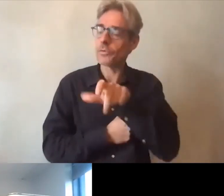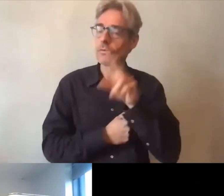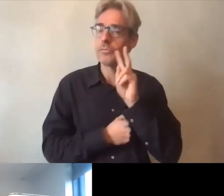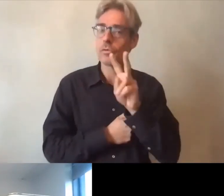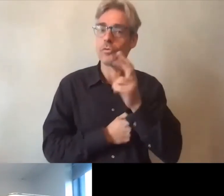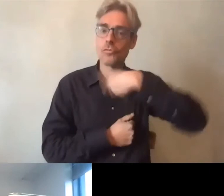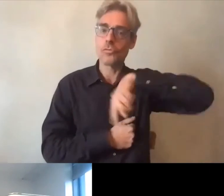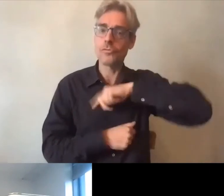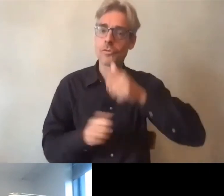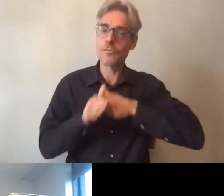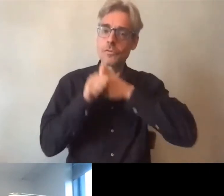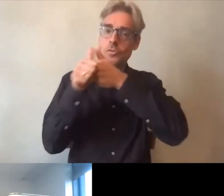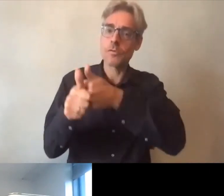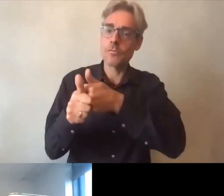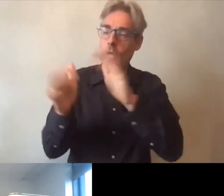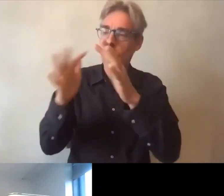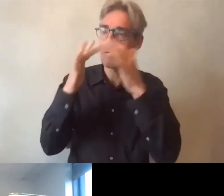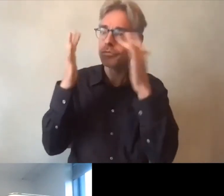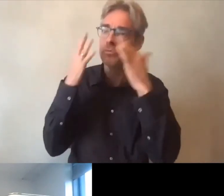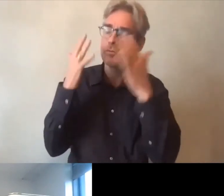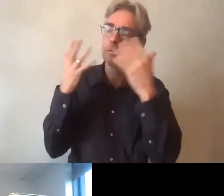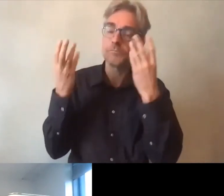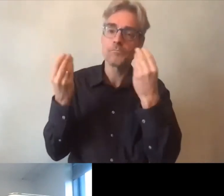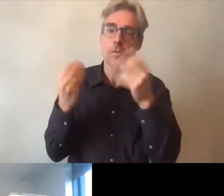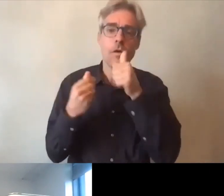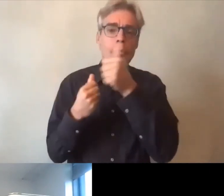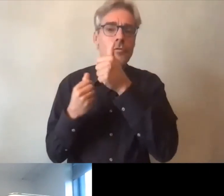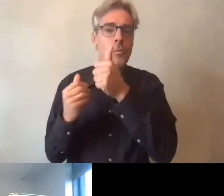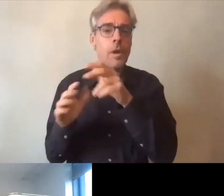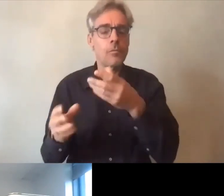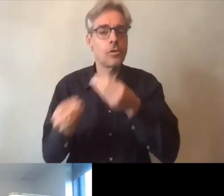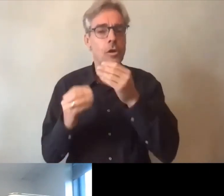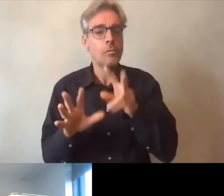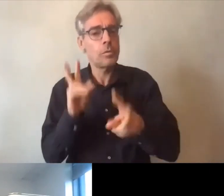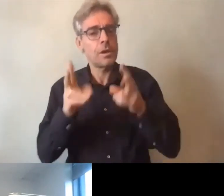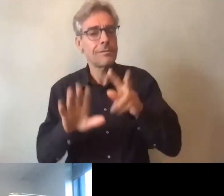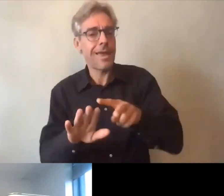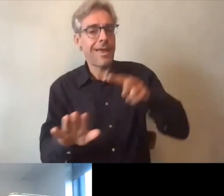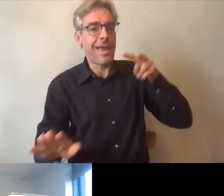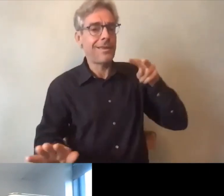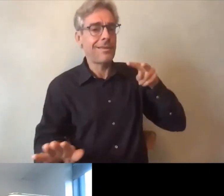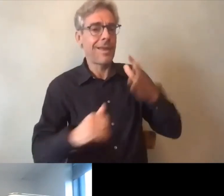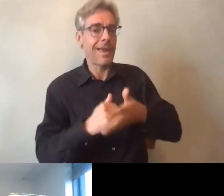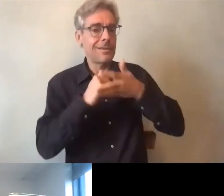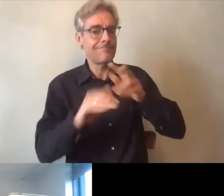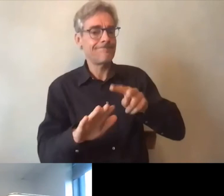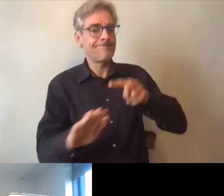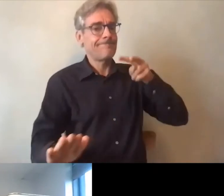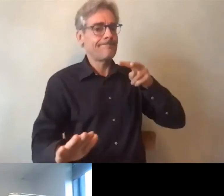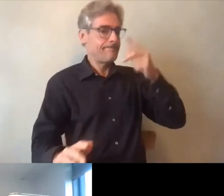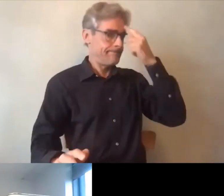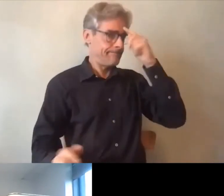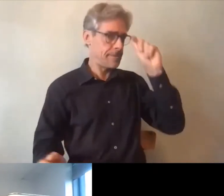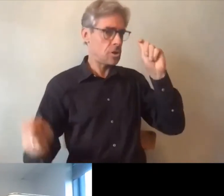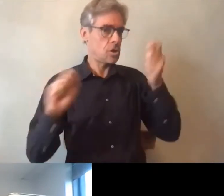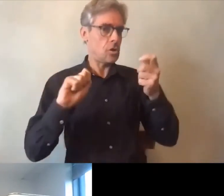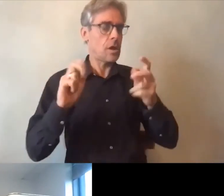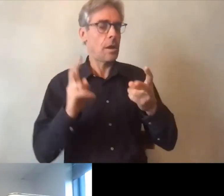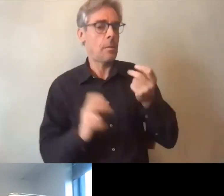agréable pour nous qui vous suivons parce que je pense que vous nous donnez aussi du recul vous nous permettez de penser les choses un peu autrement et vous nous